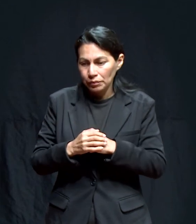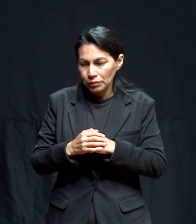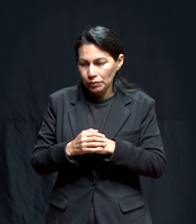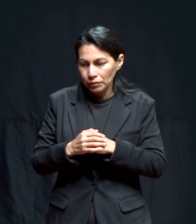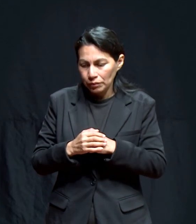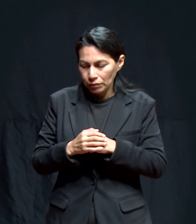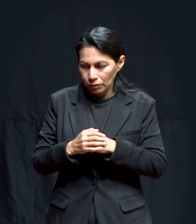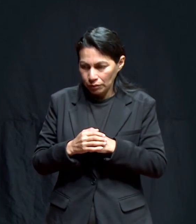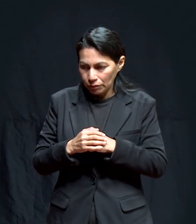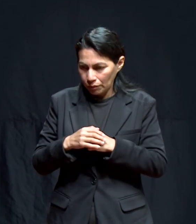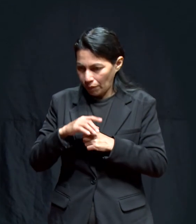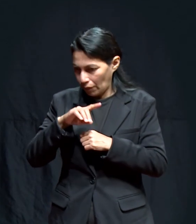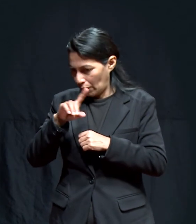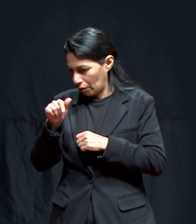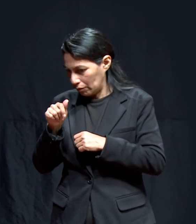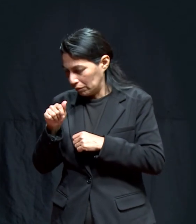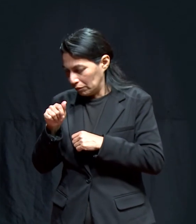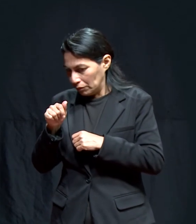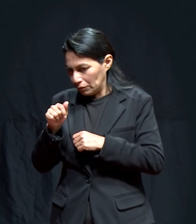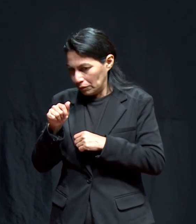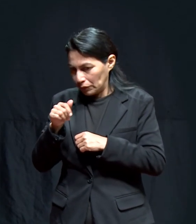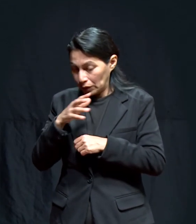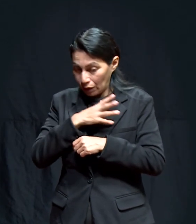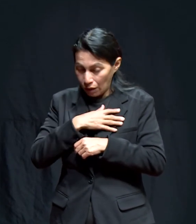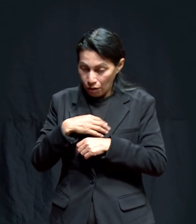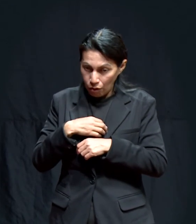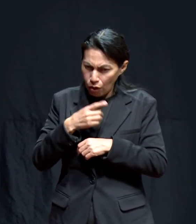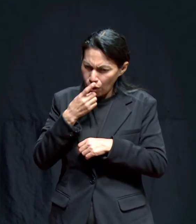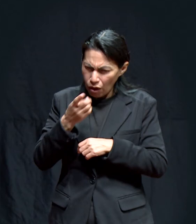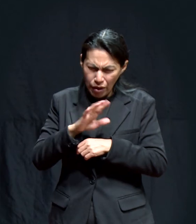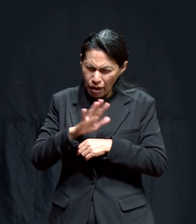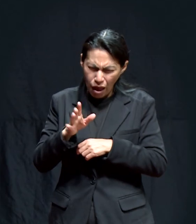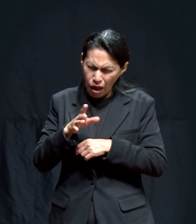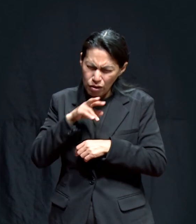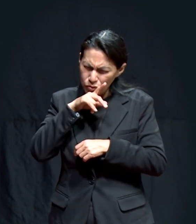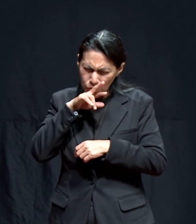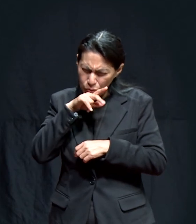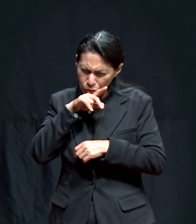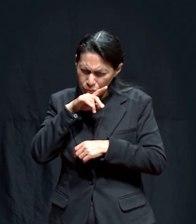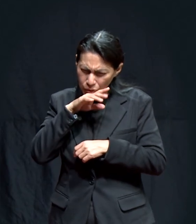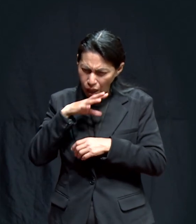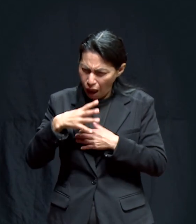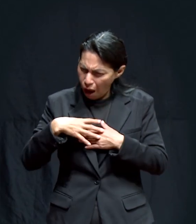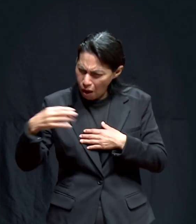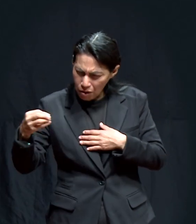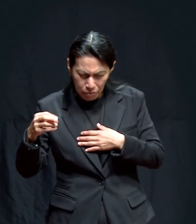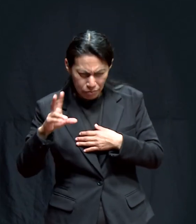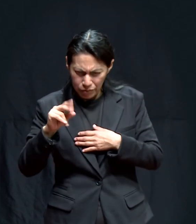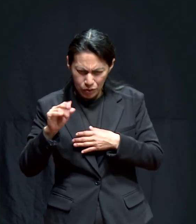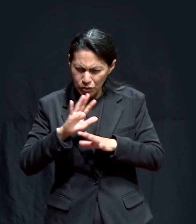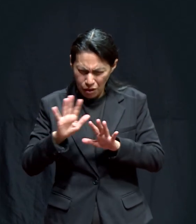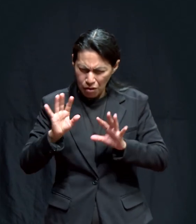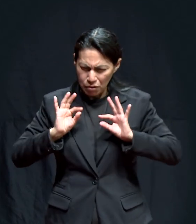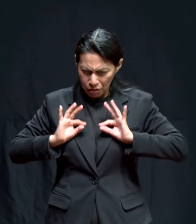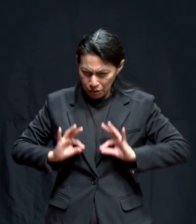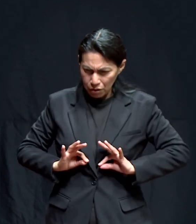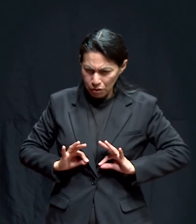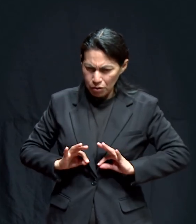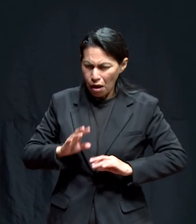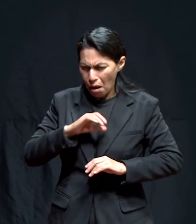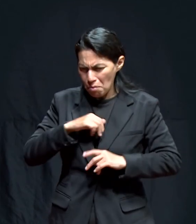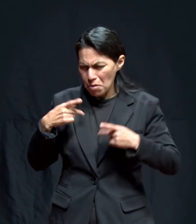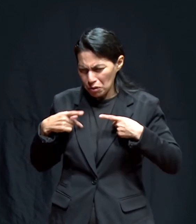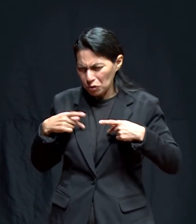tenía que pasar y cuando ya mi hijo nos dijo dice pues ya ustedes ya no infectan mamá y papá ya no infectan dice